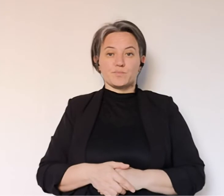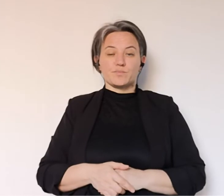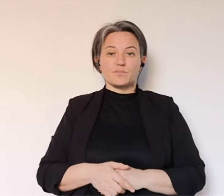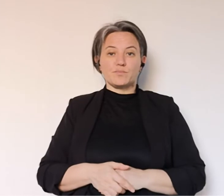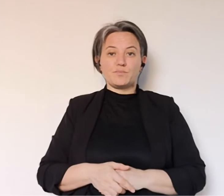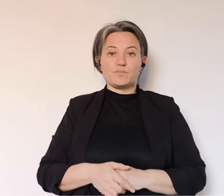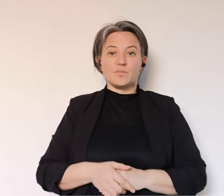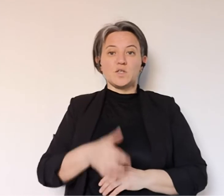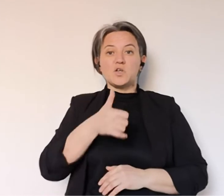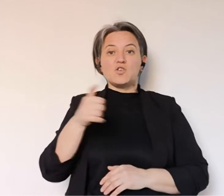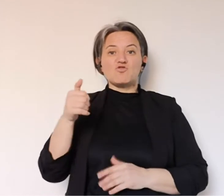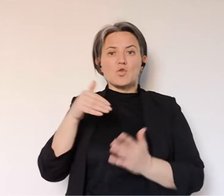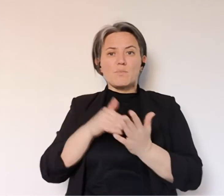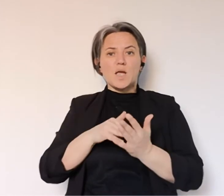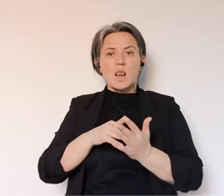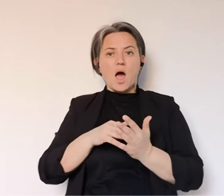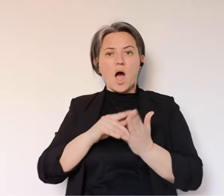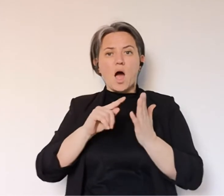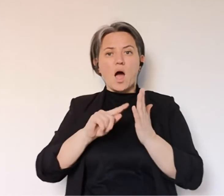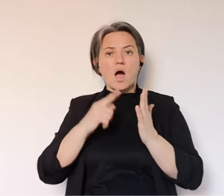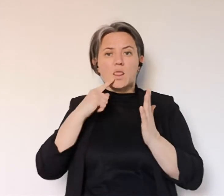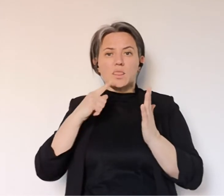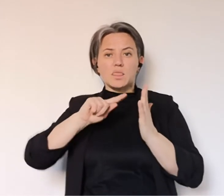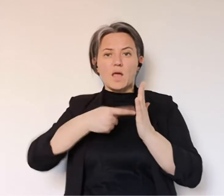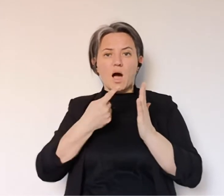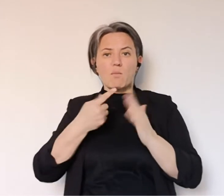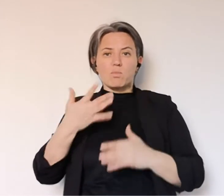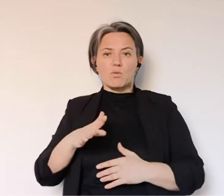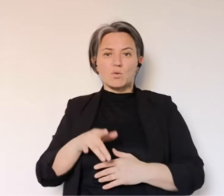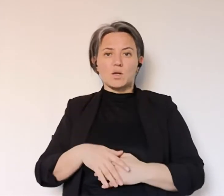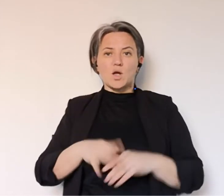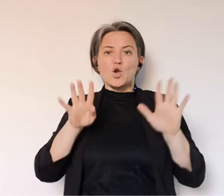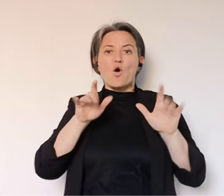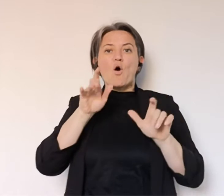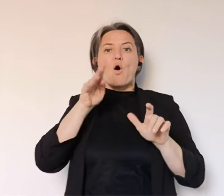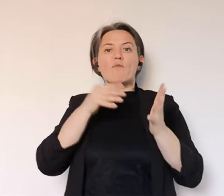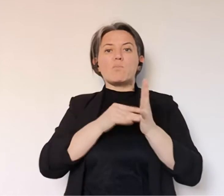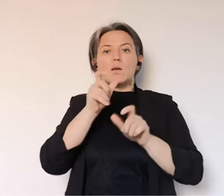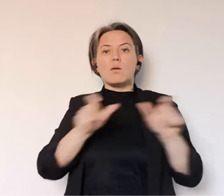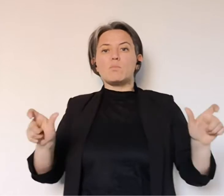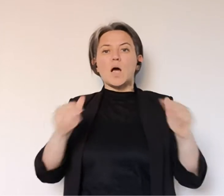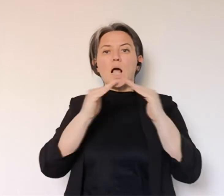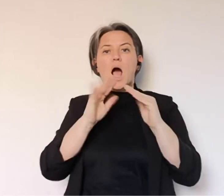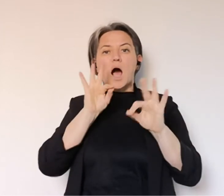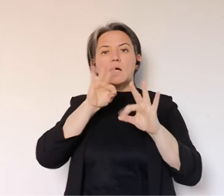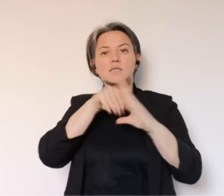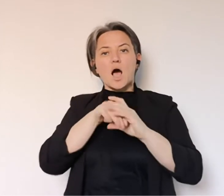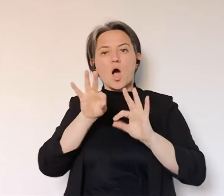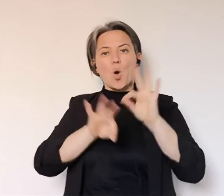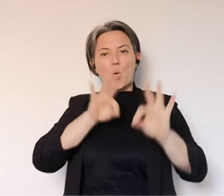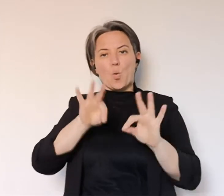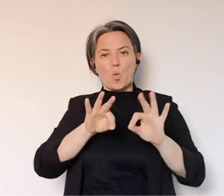casi in più rispetto a ieri. Sono ormai 100.000 i test effettuati e sono